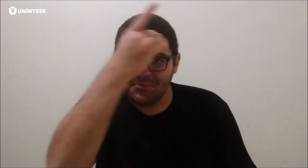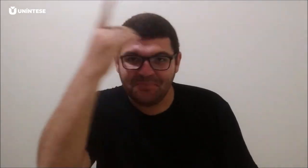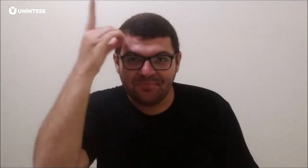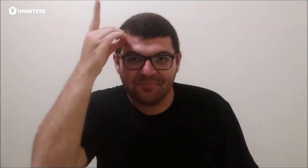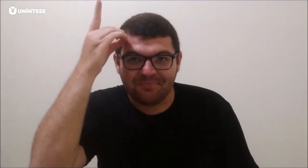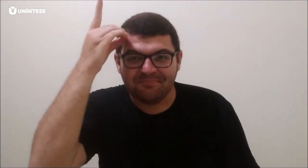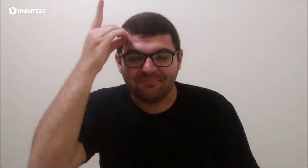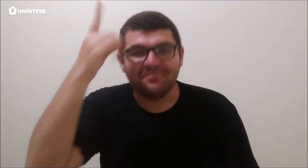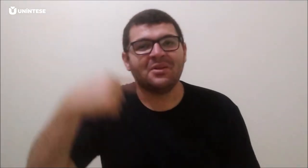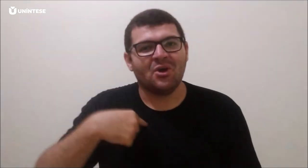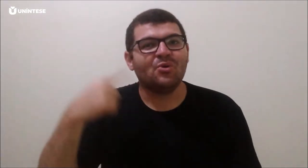Sou surdo.